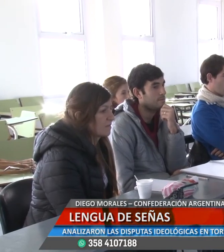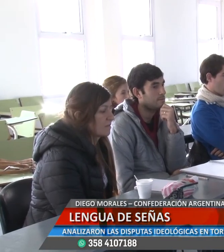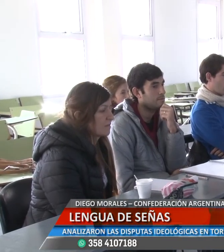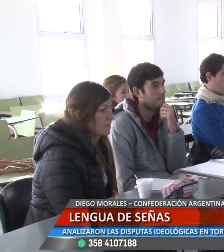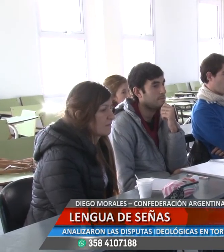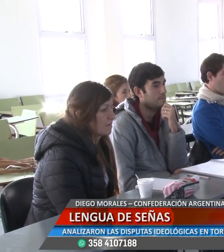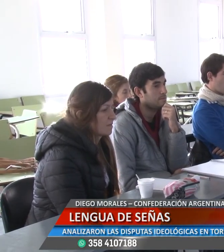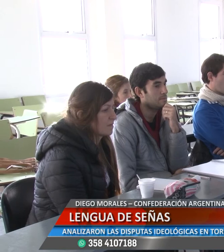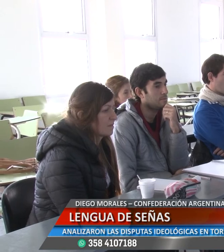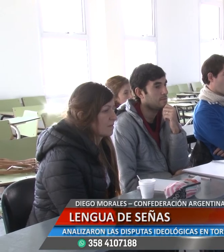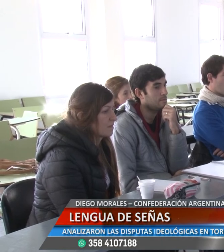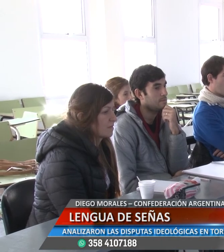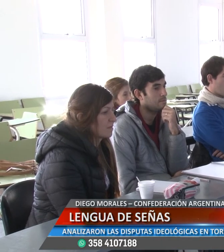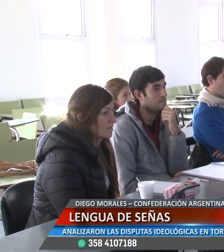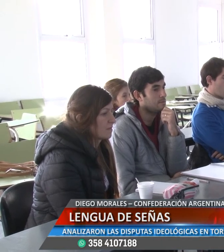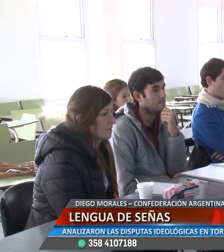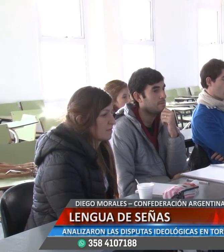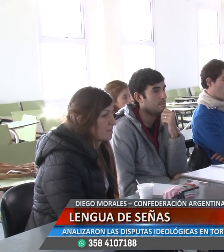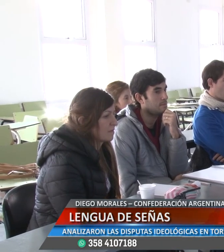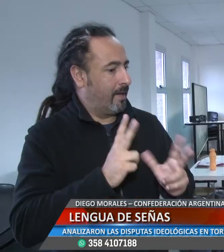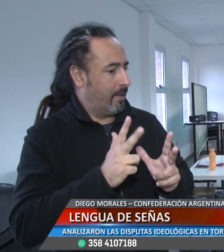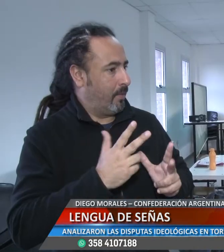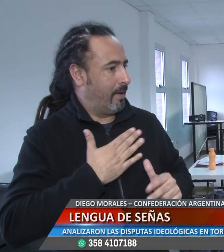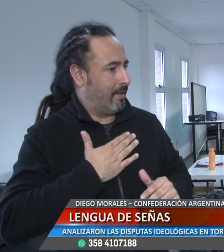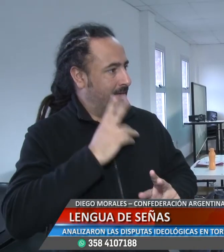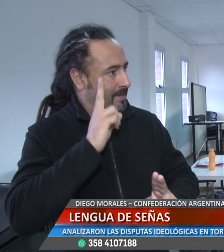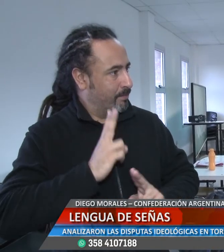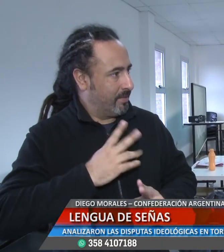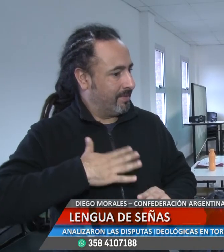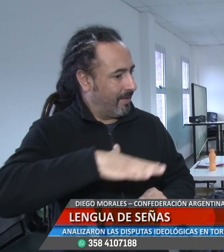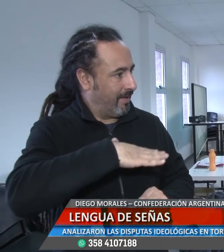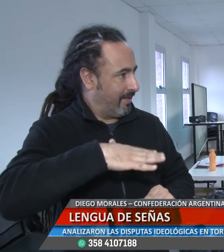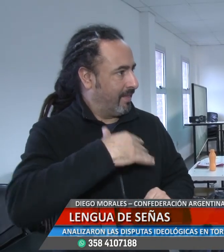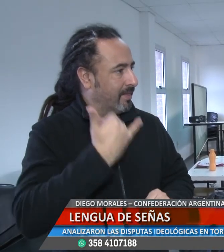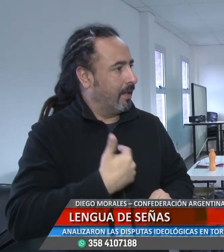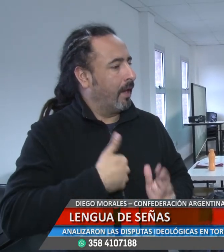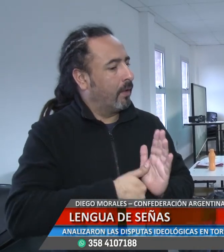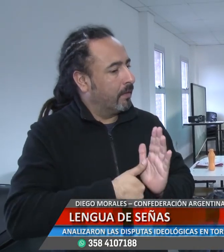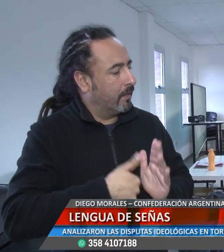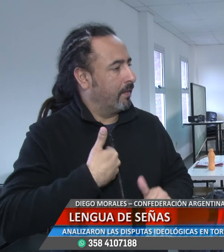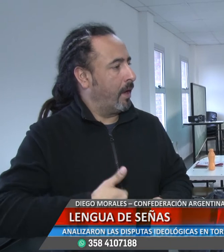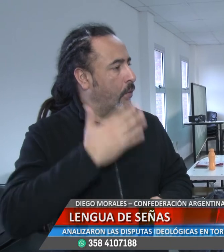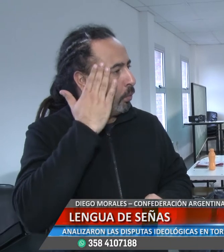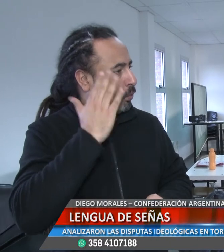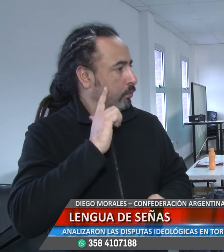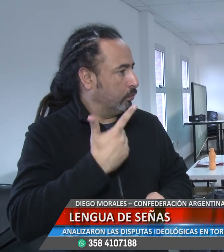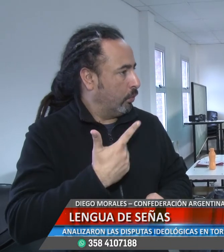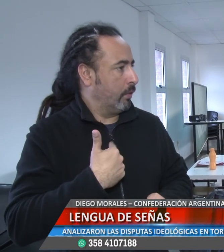Nosotros luchamos por una ley de reconocimiento de la lengua de señas argentina. Queremos que respeten a nuestra comunidad, a nuestra